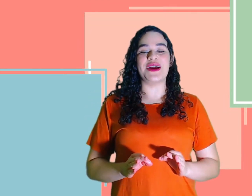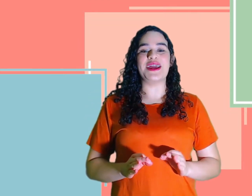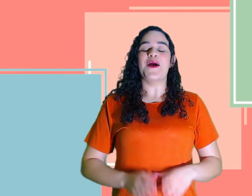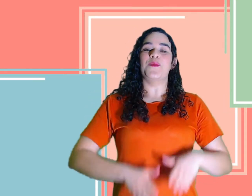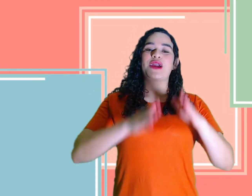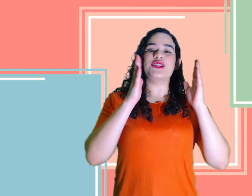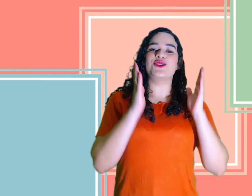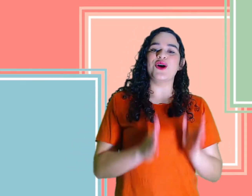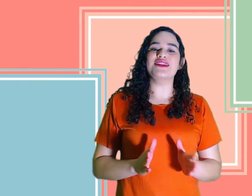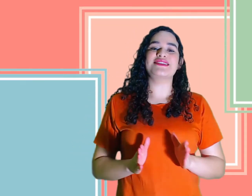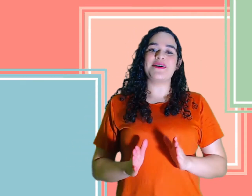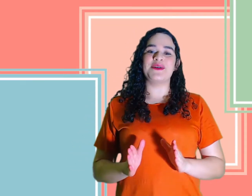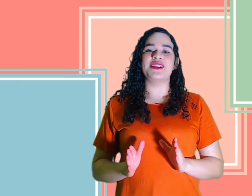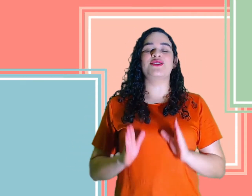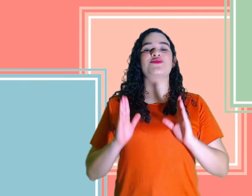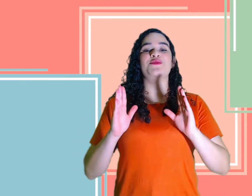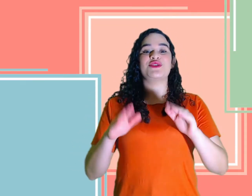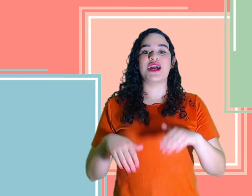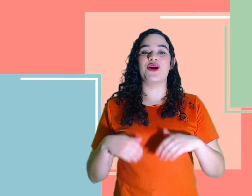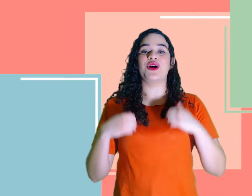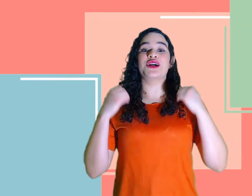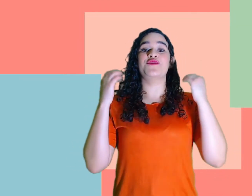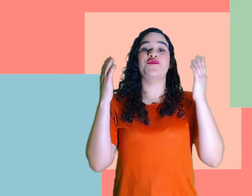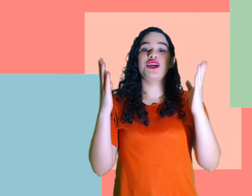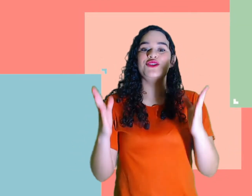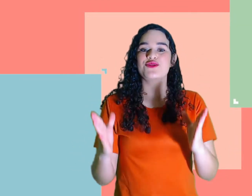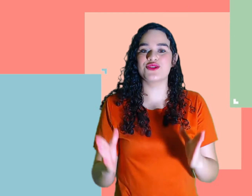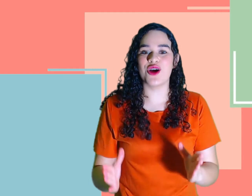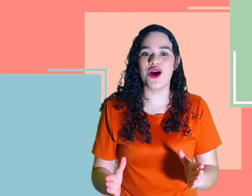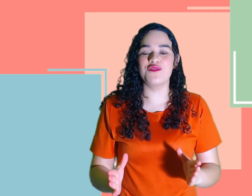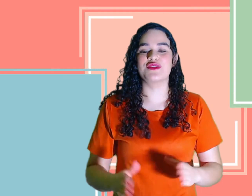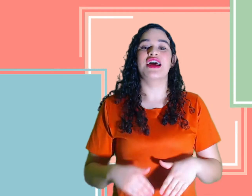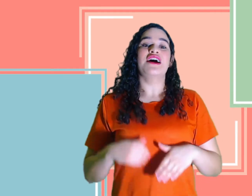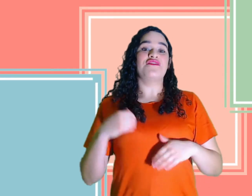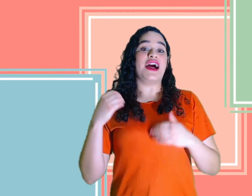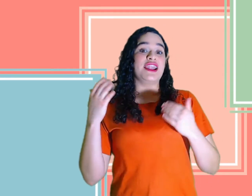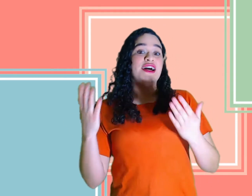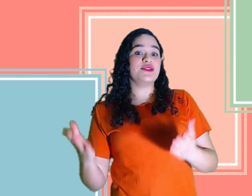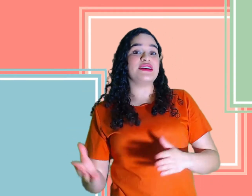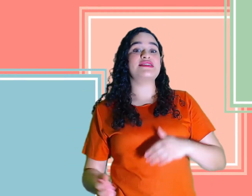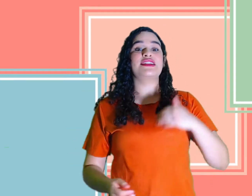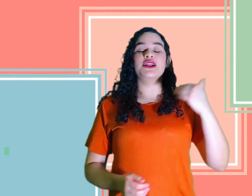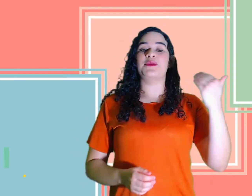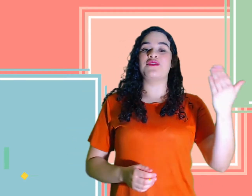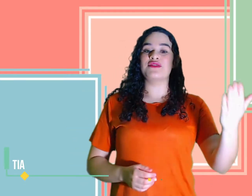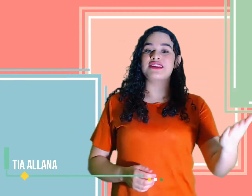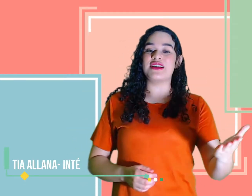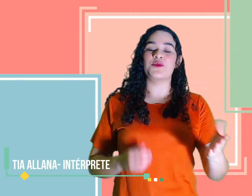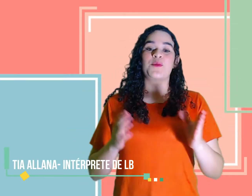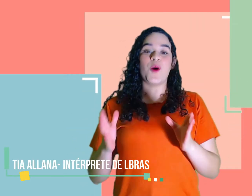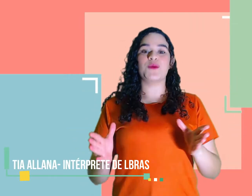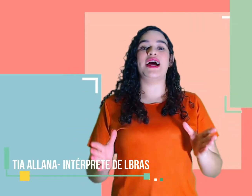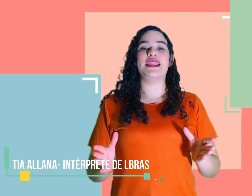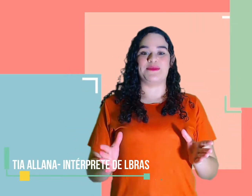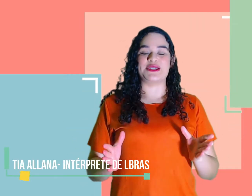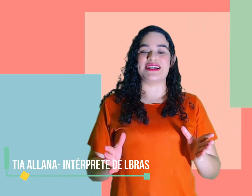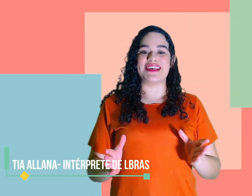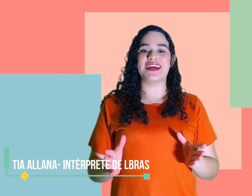hein? Porque toda semana nós vamos estar colocando vídeos novos, falando e ensinando para vocês um pouco da Libras, tá certo?